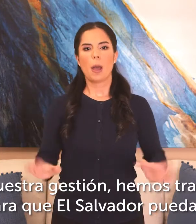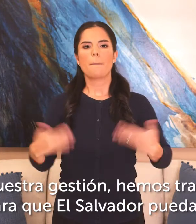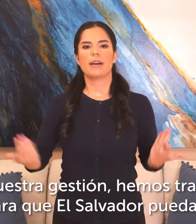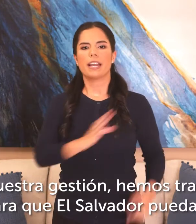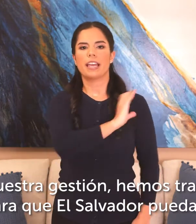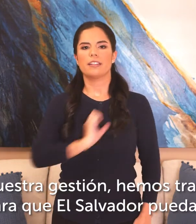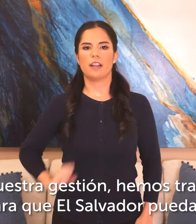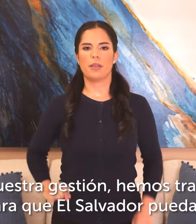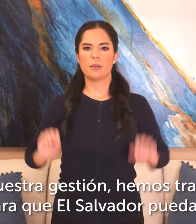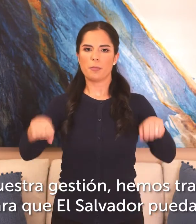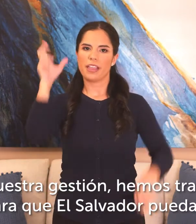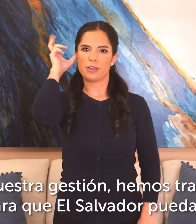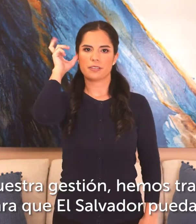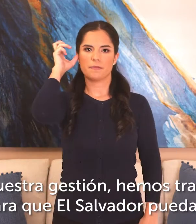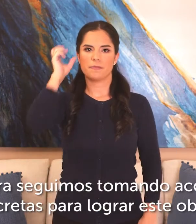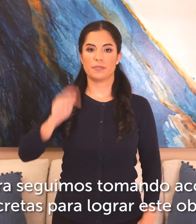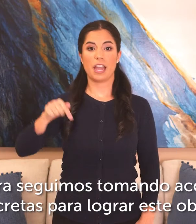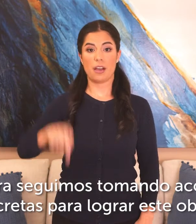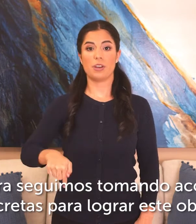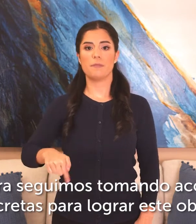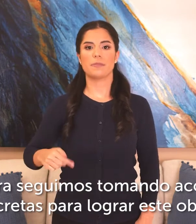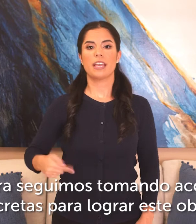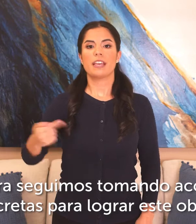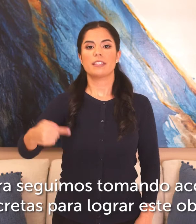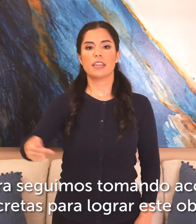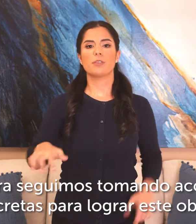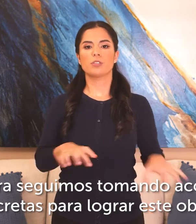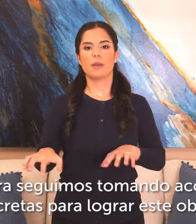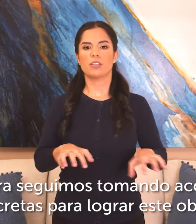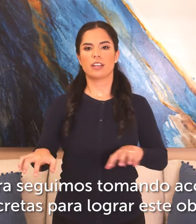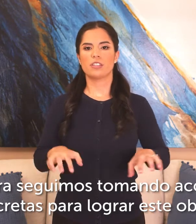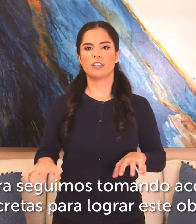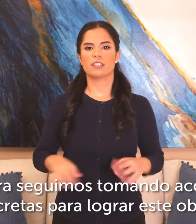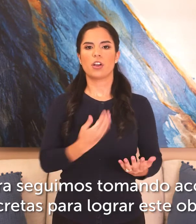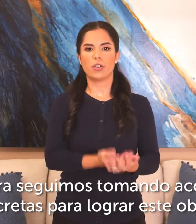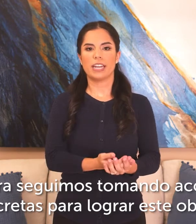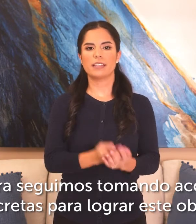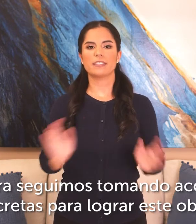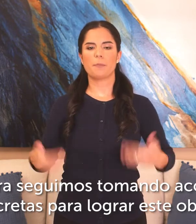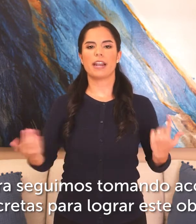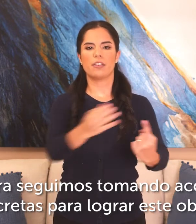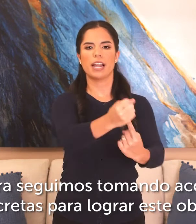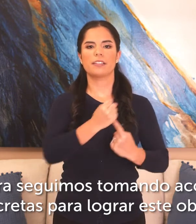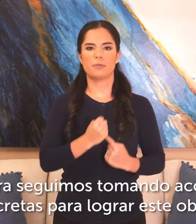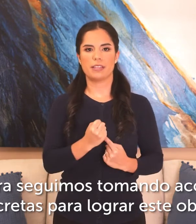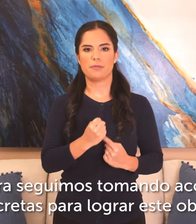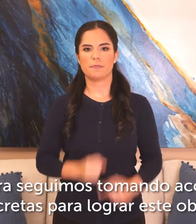para que el salvador pueda oír ahora seguimos tomando acciones concretas para lograr este objetivo